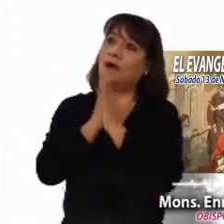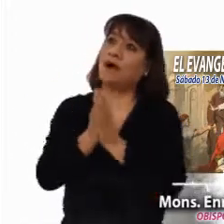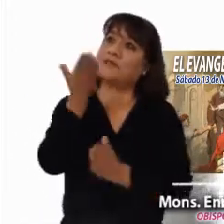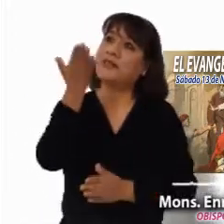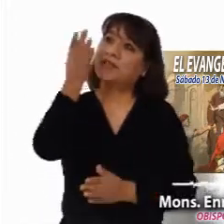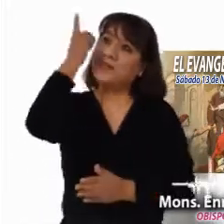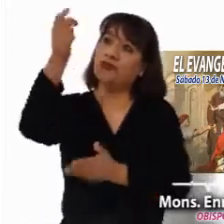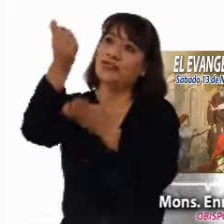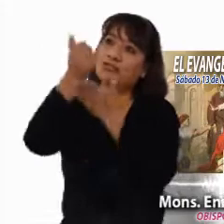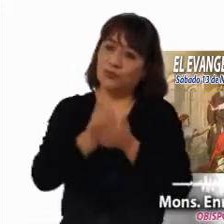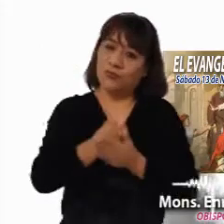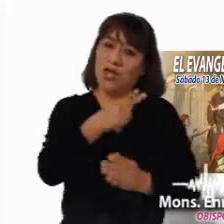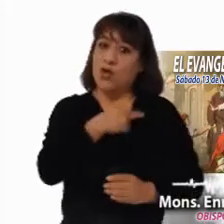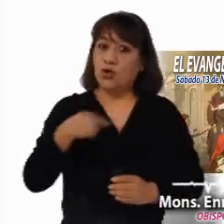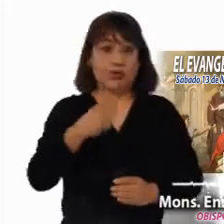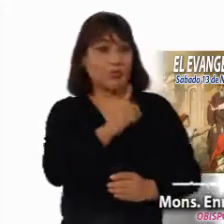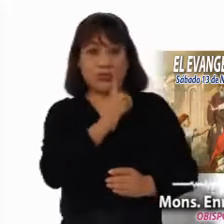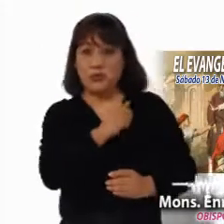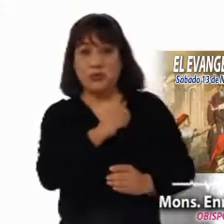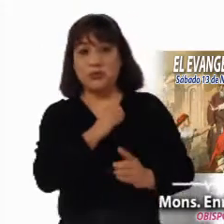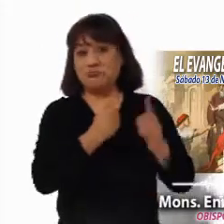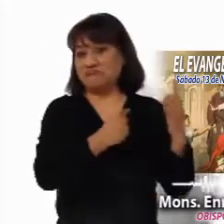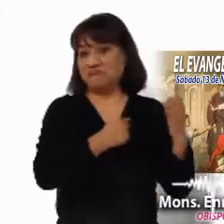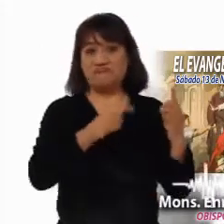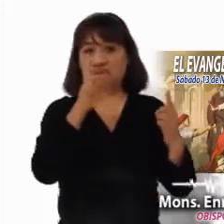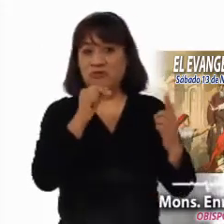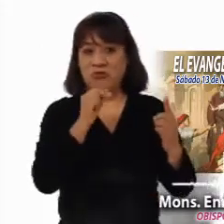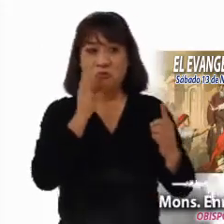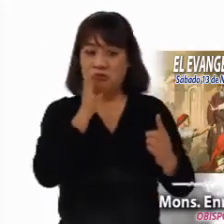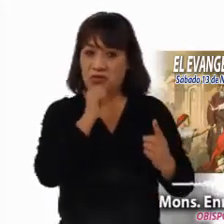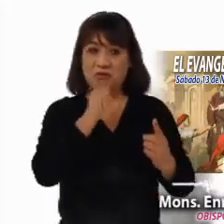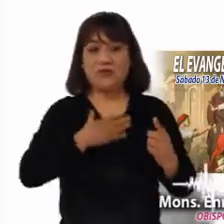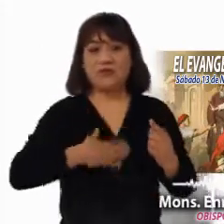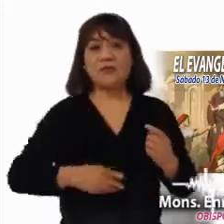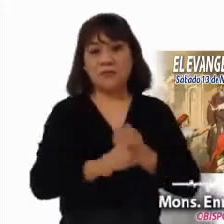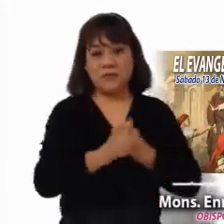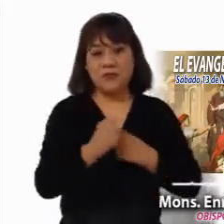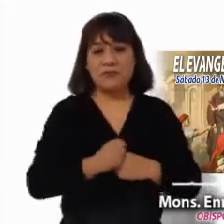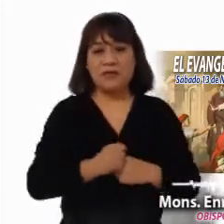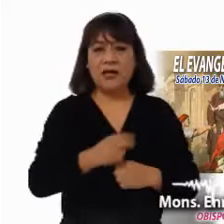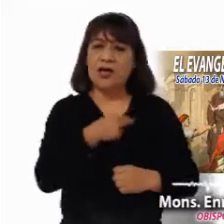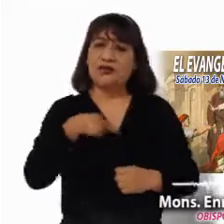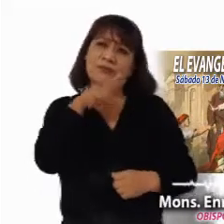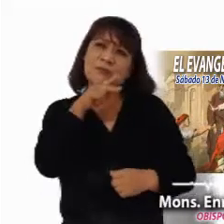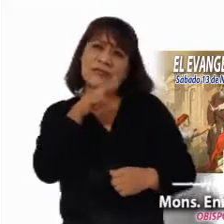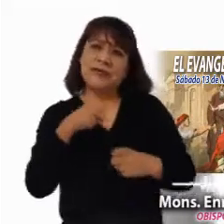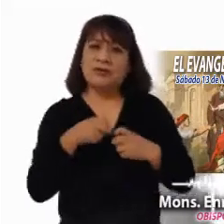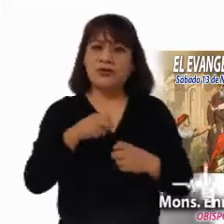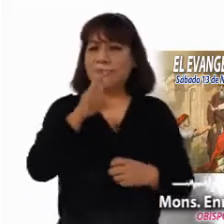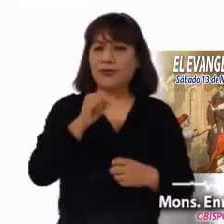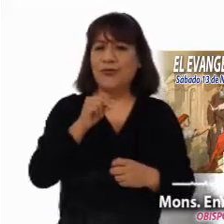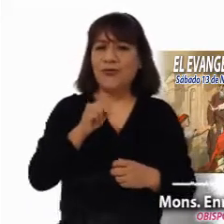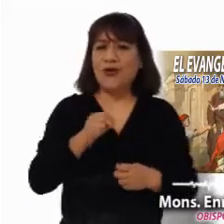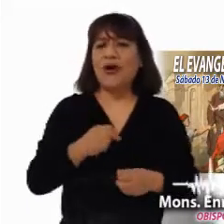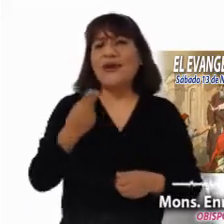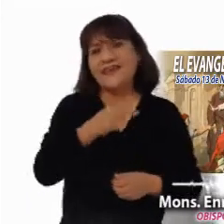seamos autosuficientes. No nos desesperemos. Busquemos en la oración el auxilio del Señor.